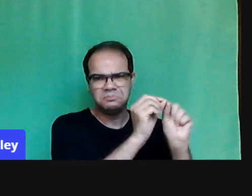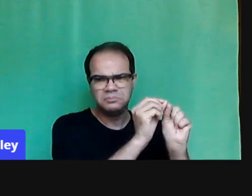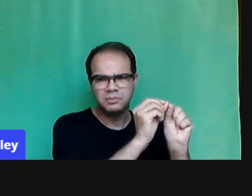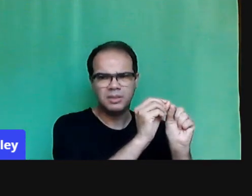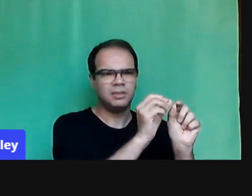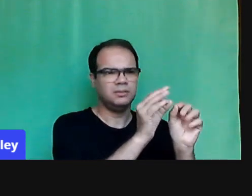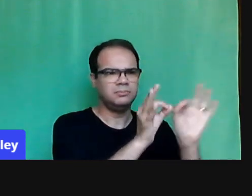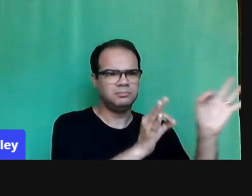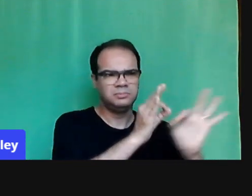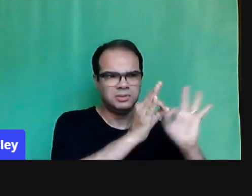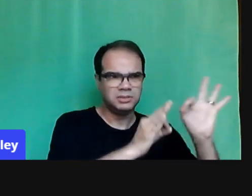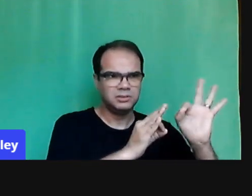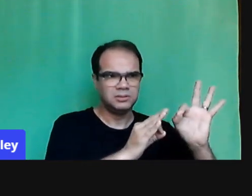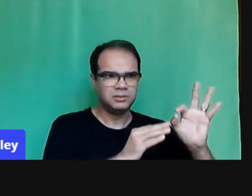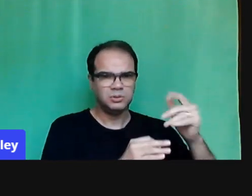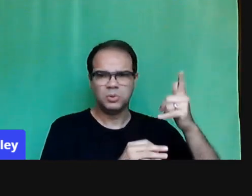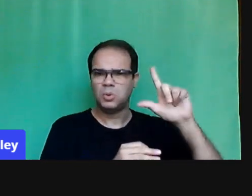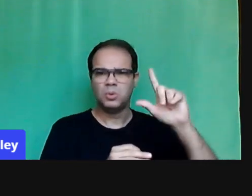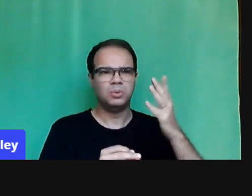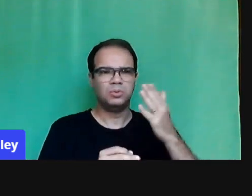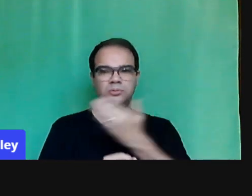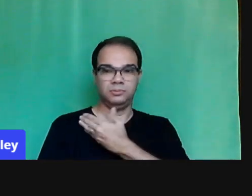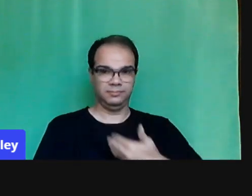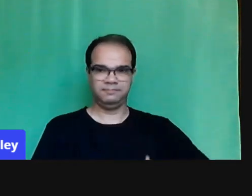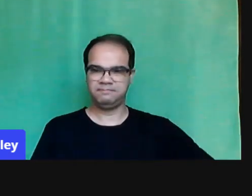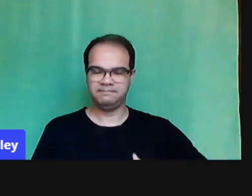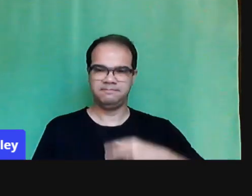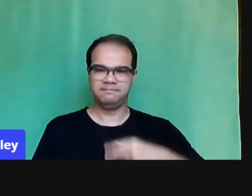prepara e distribui o material impresso para a criança.